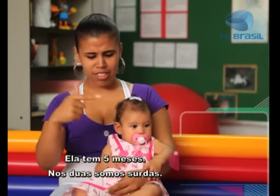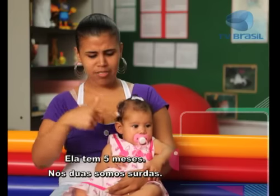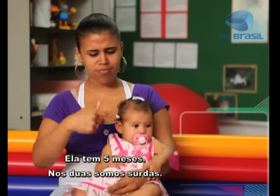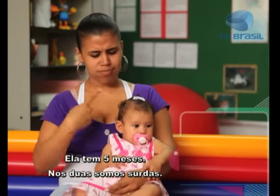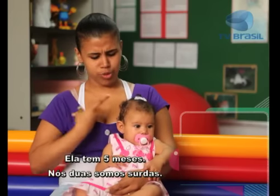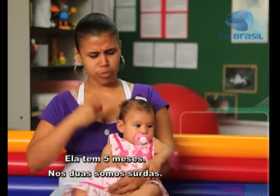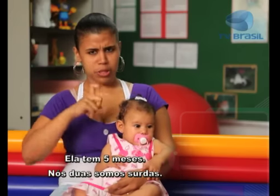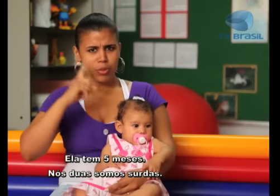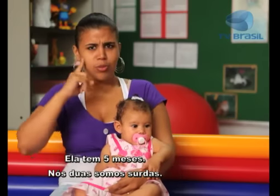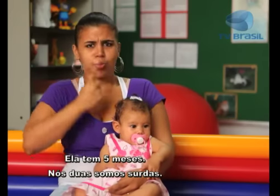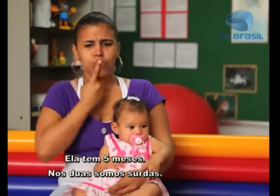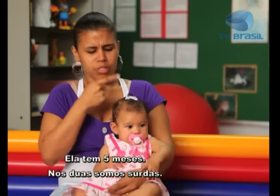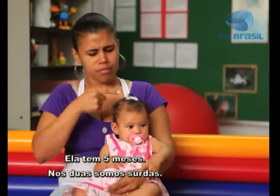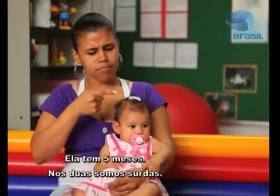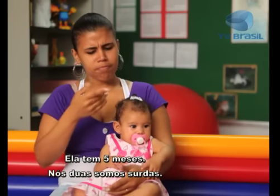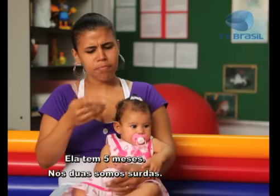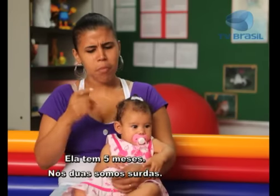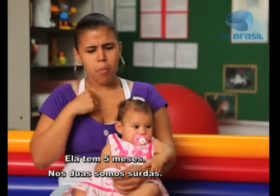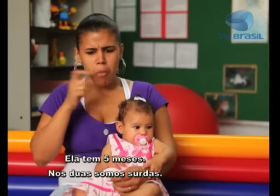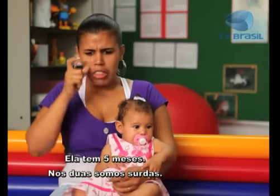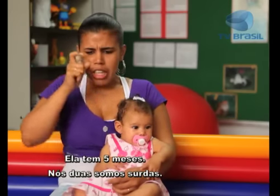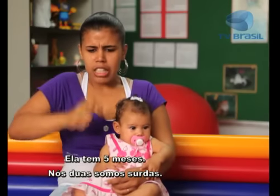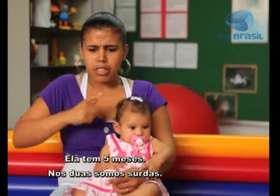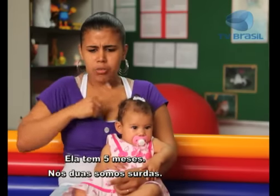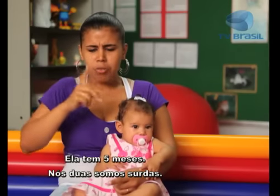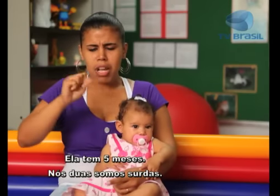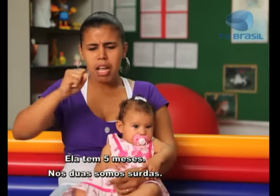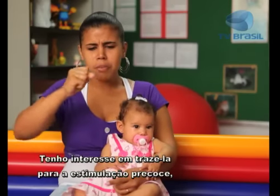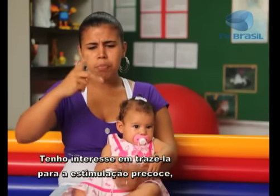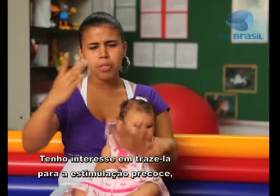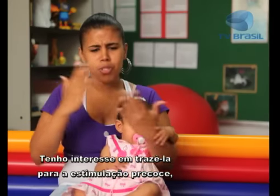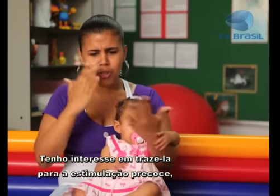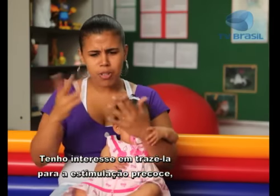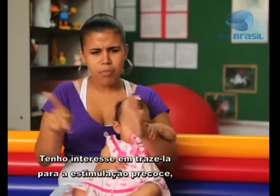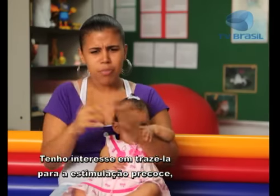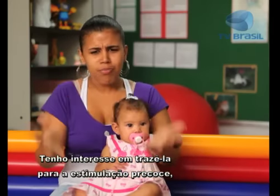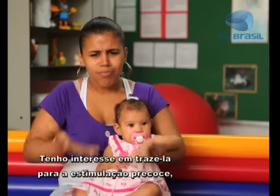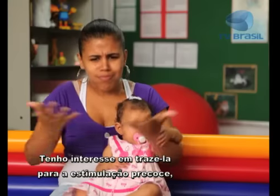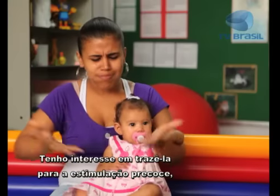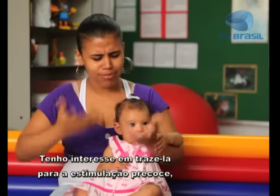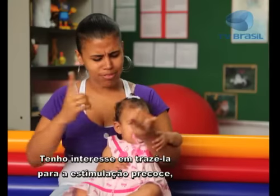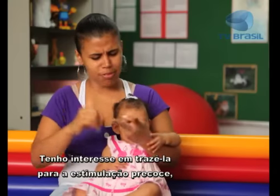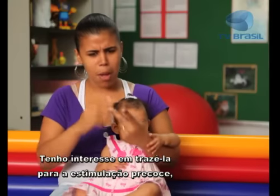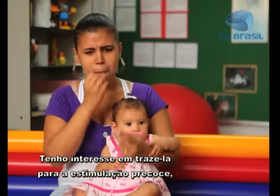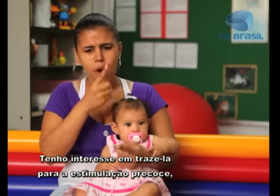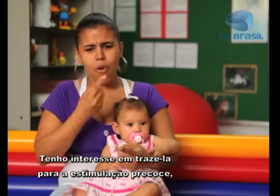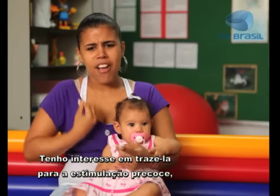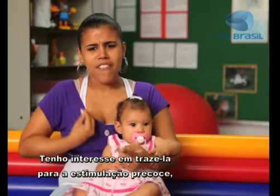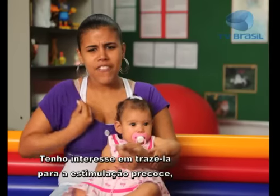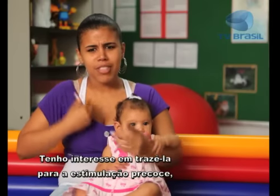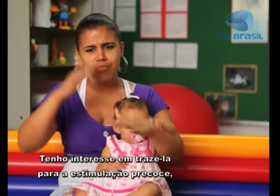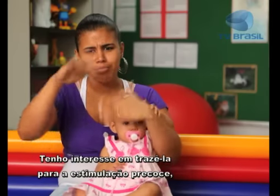cinco meses. Nós duas somos surdas. Eu tenho muito interesse em trazê-la para a estimulação precoce,